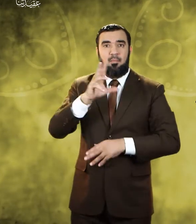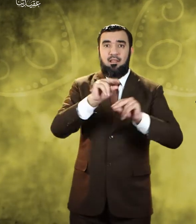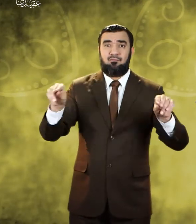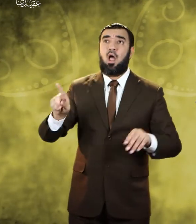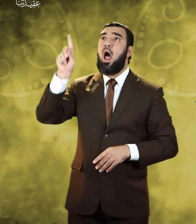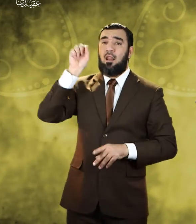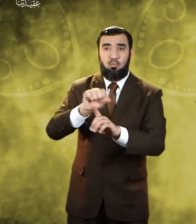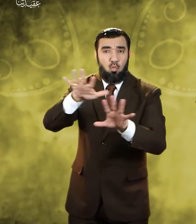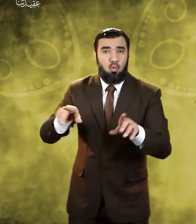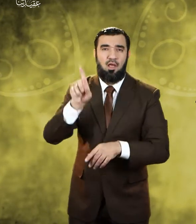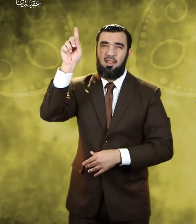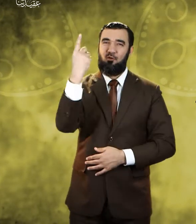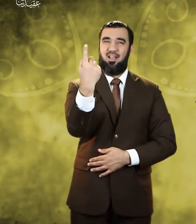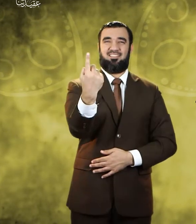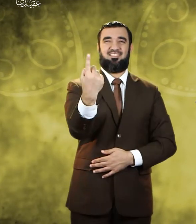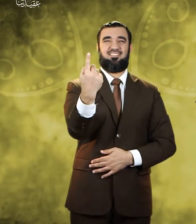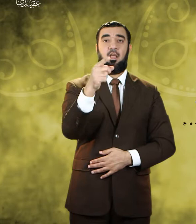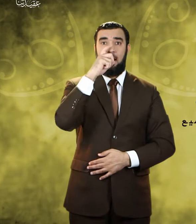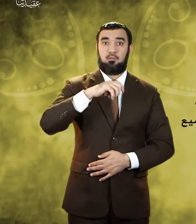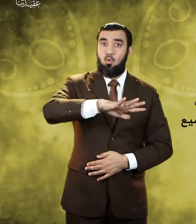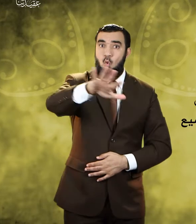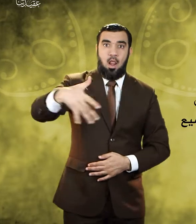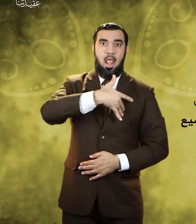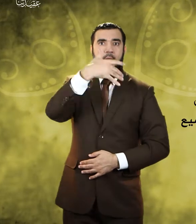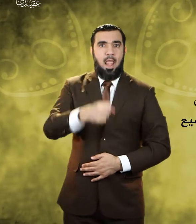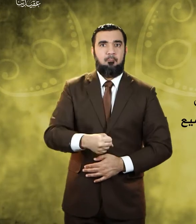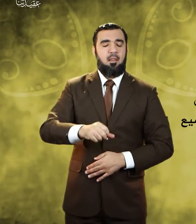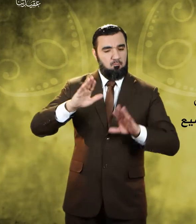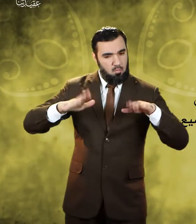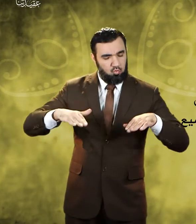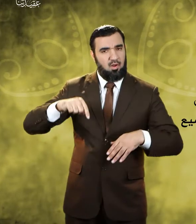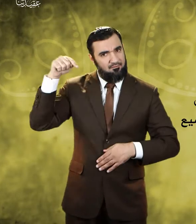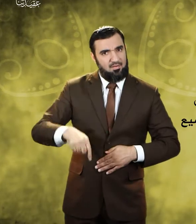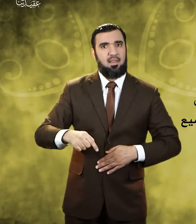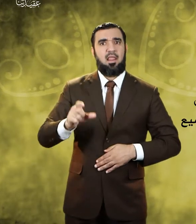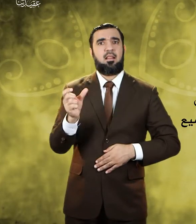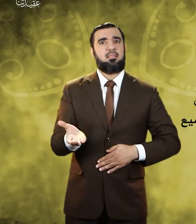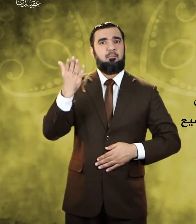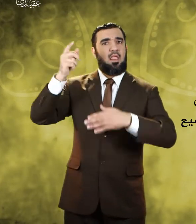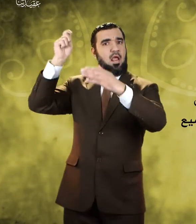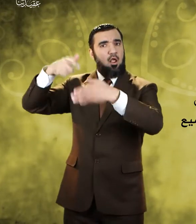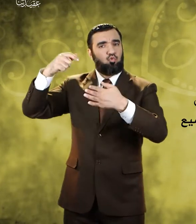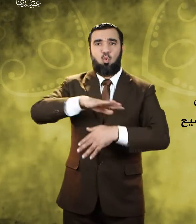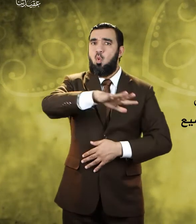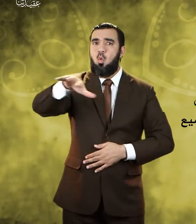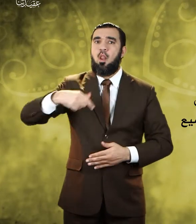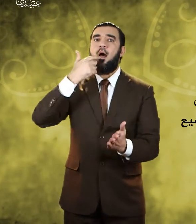واحدة وإلههم واحد يجب علينا الإيمان بأن رسالات الأنبياء